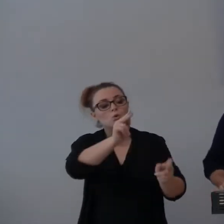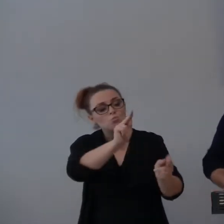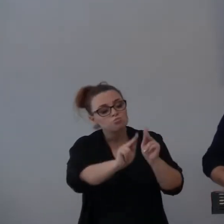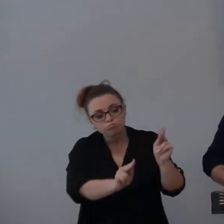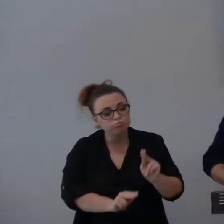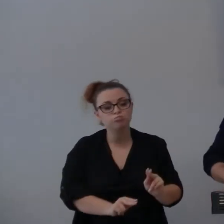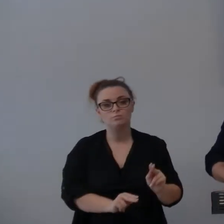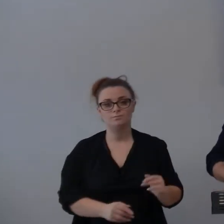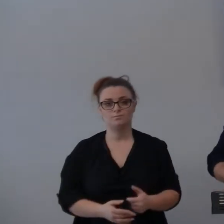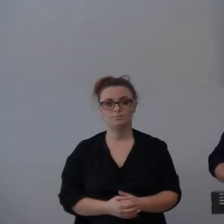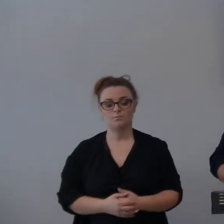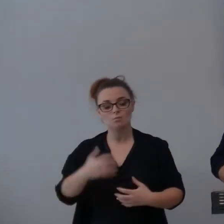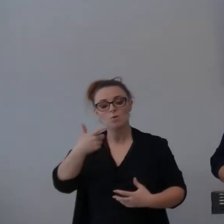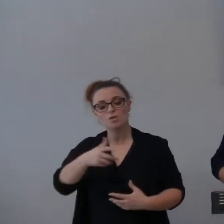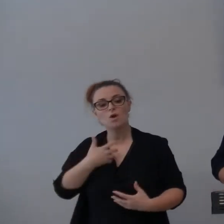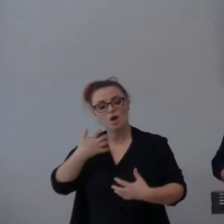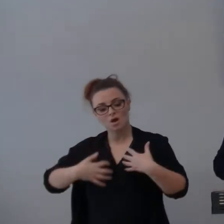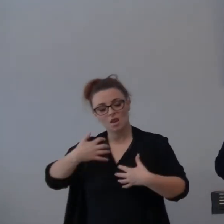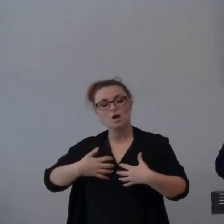si è cambiata.